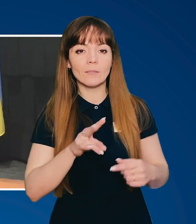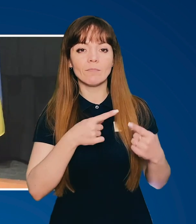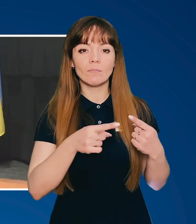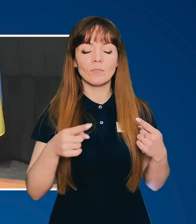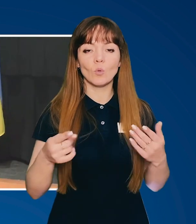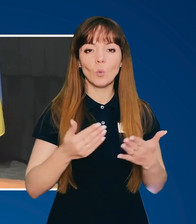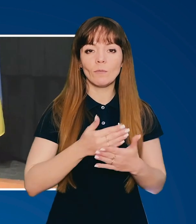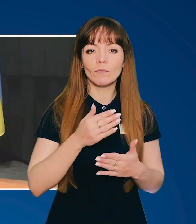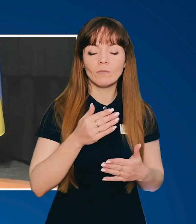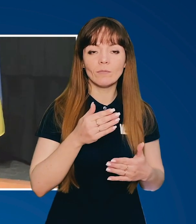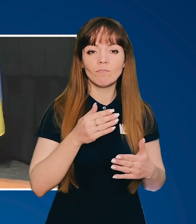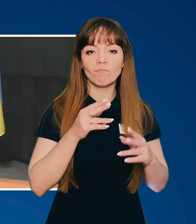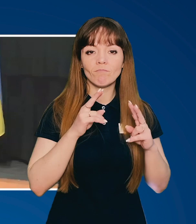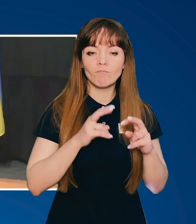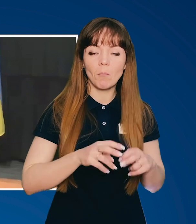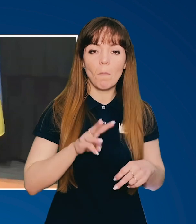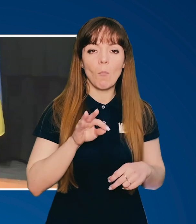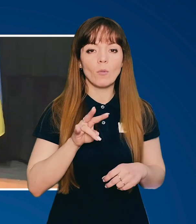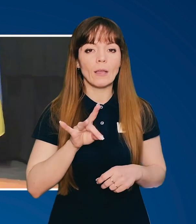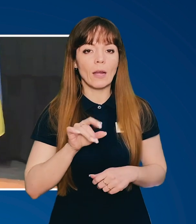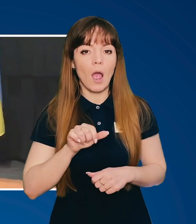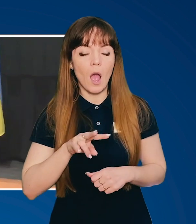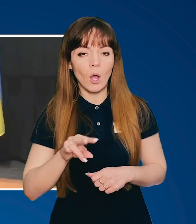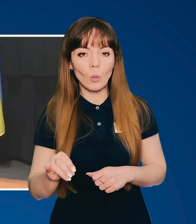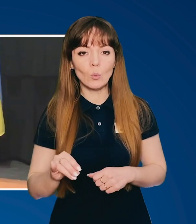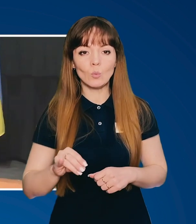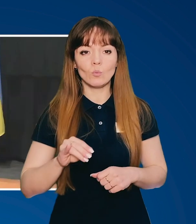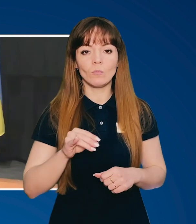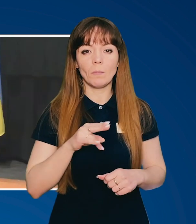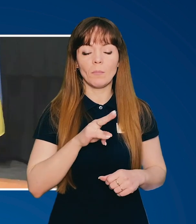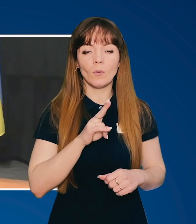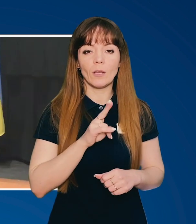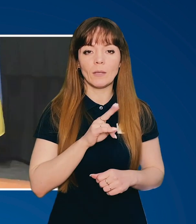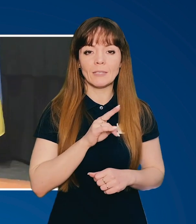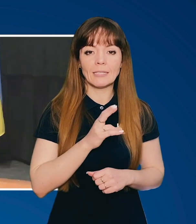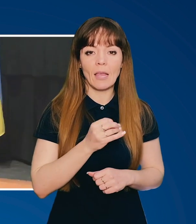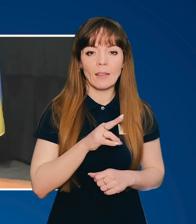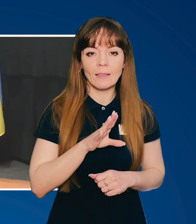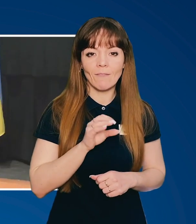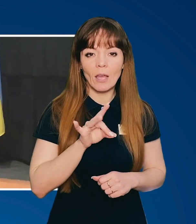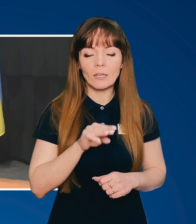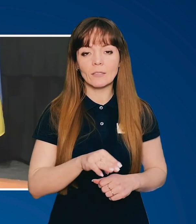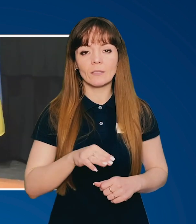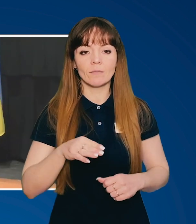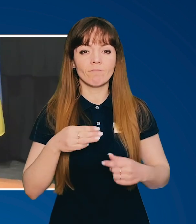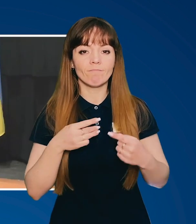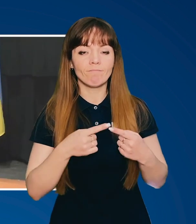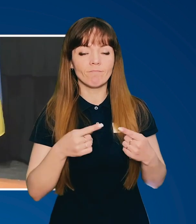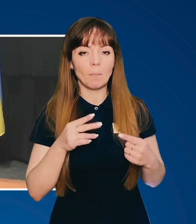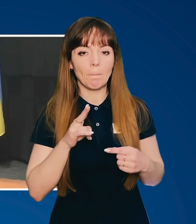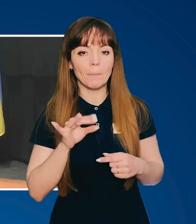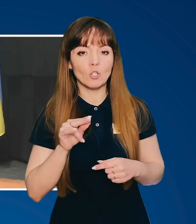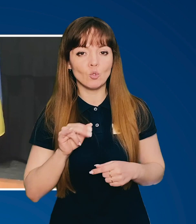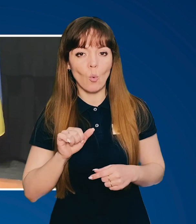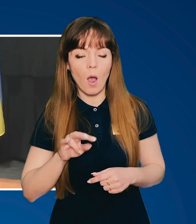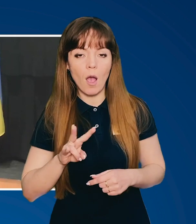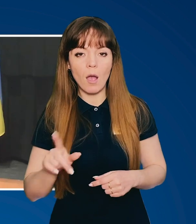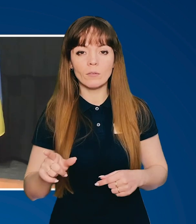Калкарі, Нової Шовнадії, Манітоби, Монреаліу, Принц-Едвард, Квінс, Соспичуанні,